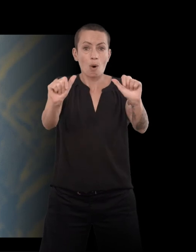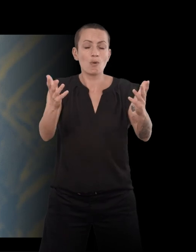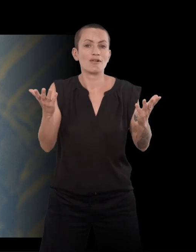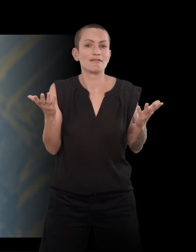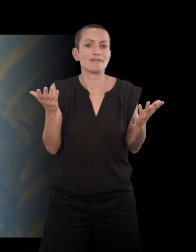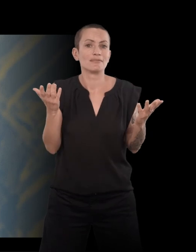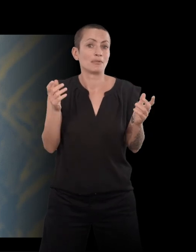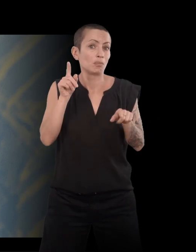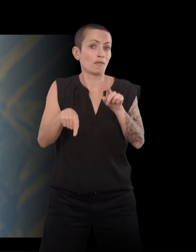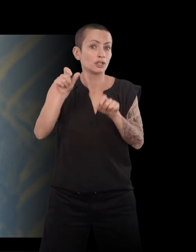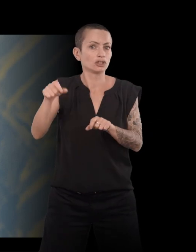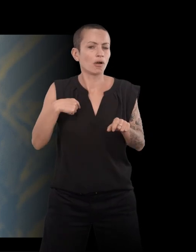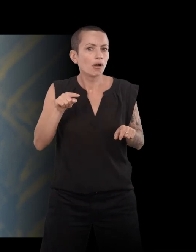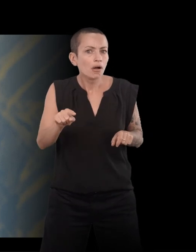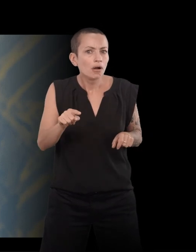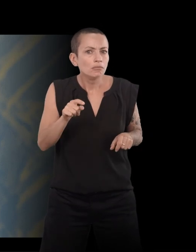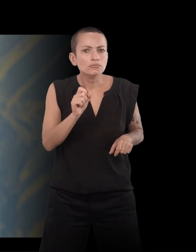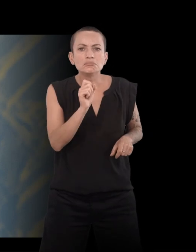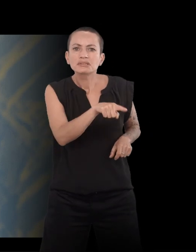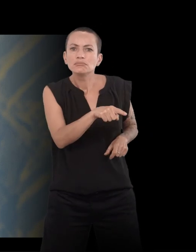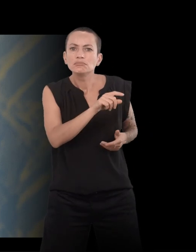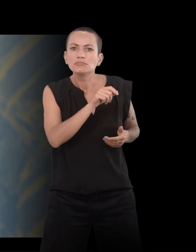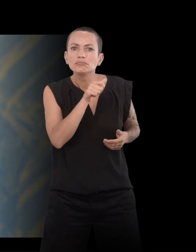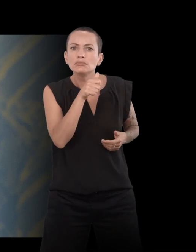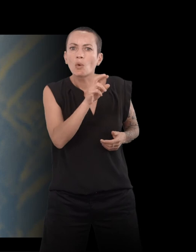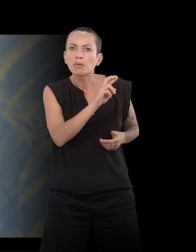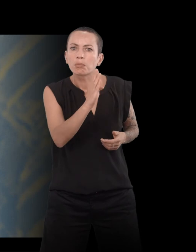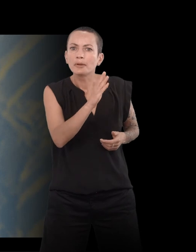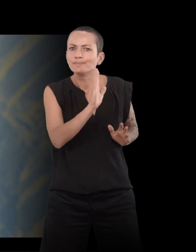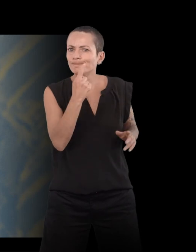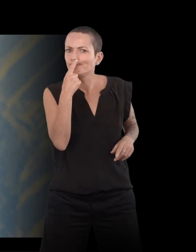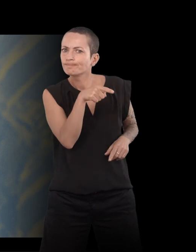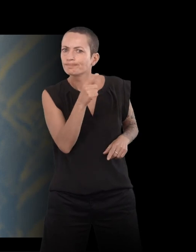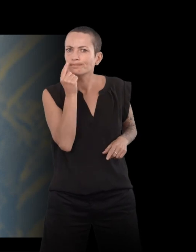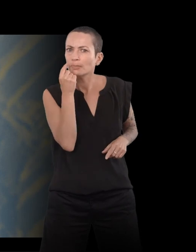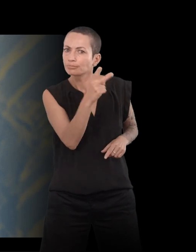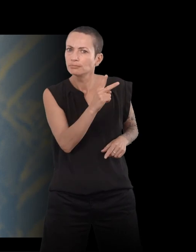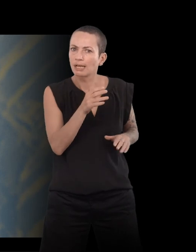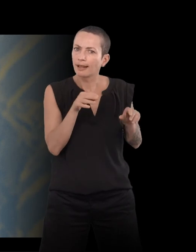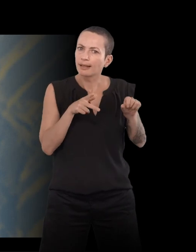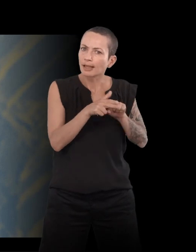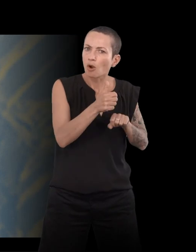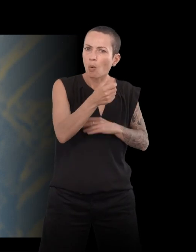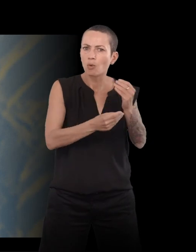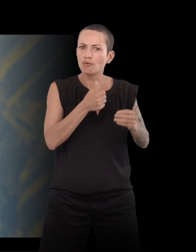Et il y des gens qui ont dit ce type-là. Ou bien son père a été tailleur, ou bien il a été tailleur lui-même.